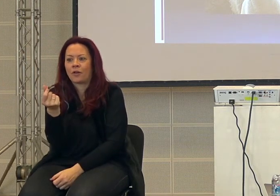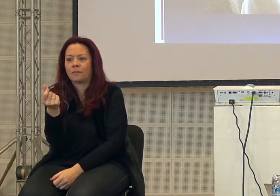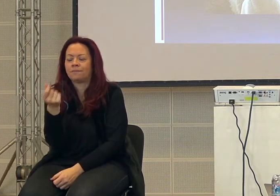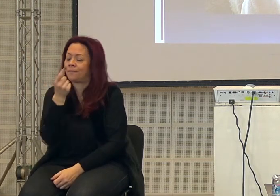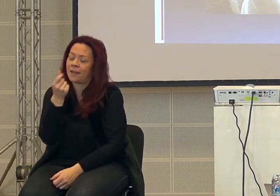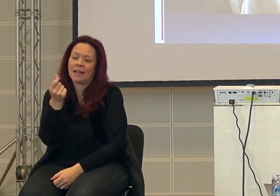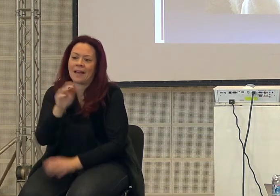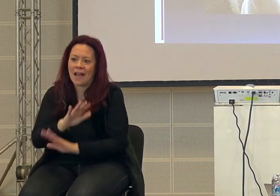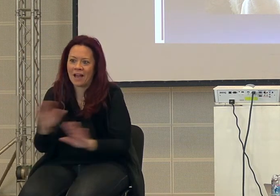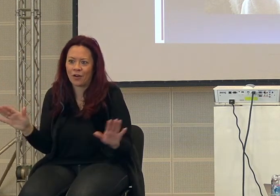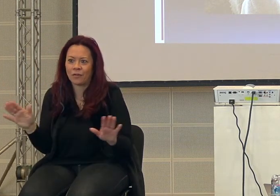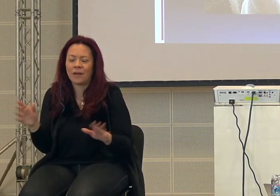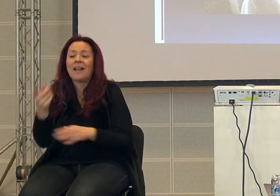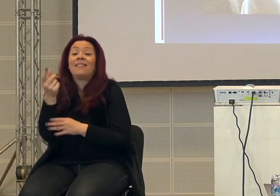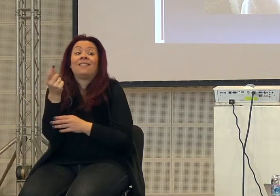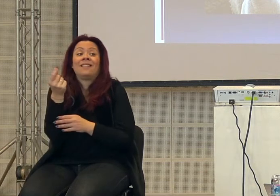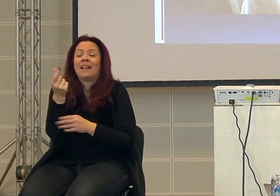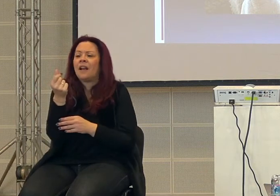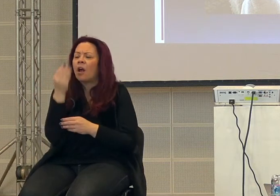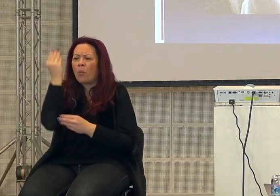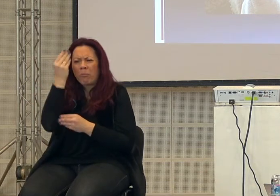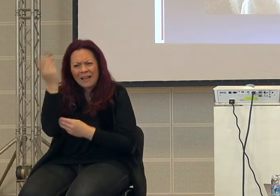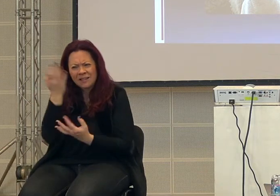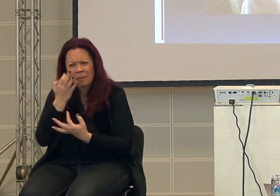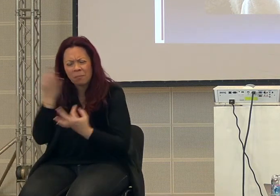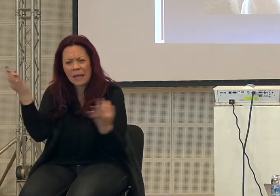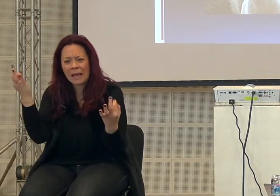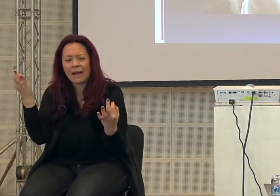Anche il denaro è qualcosa, se ci pensate bene,